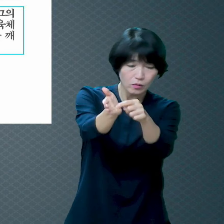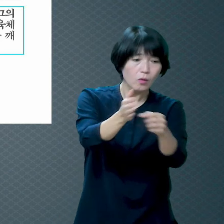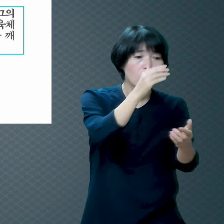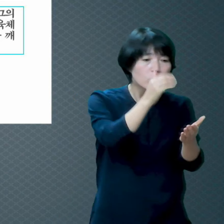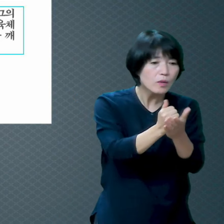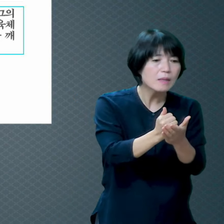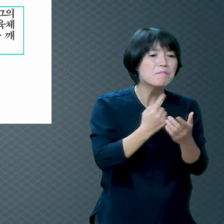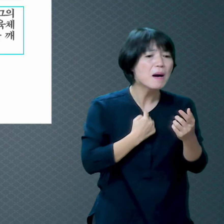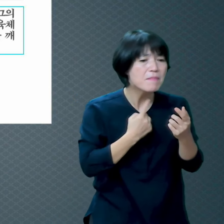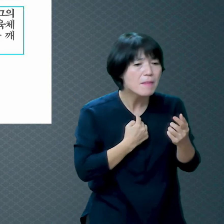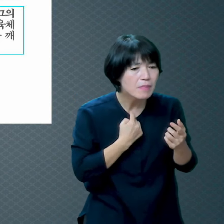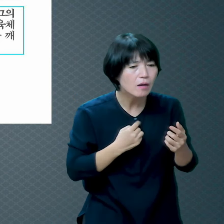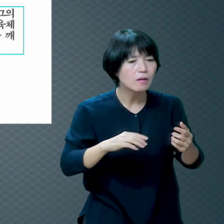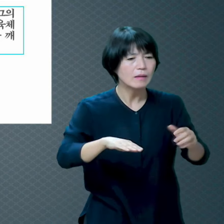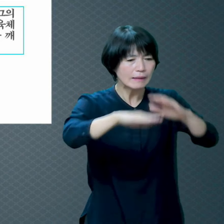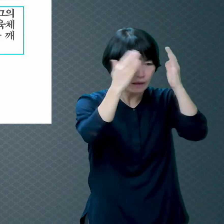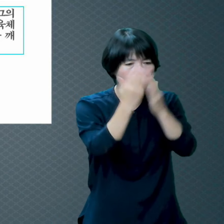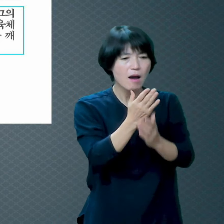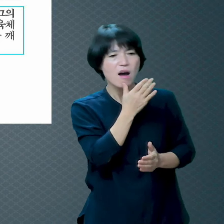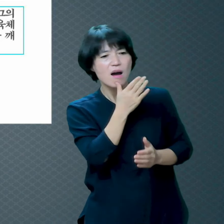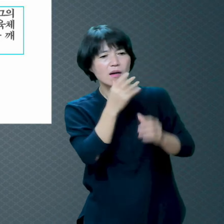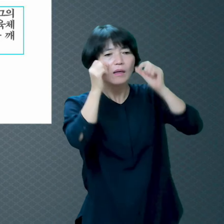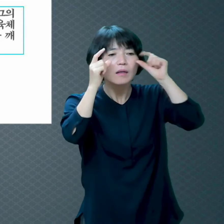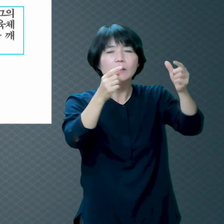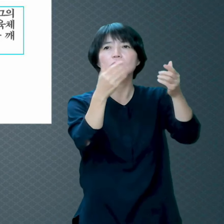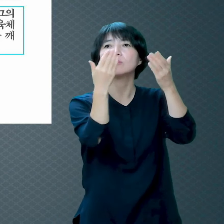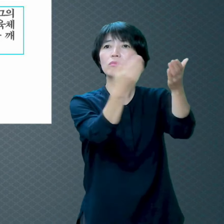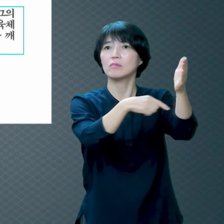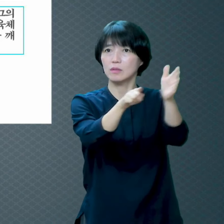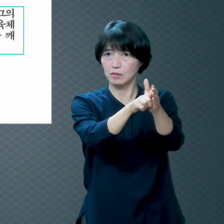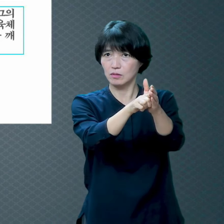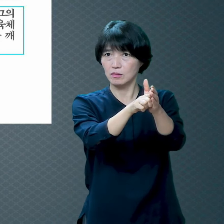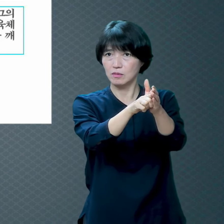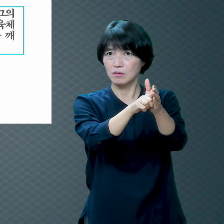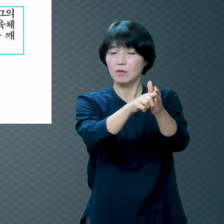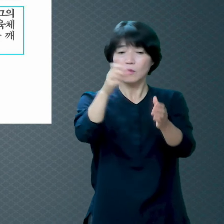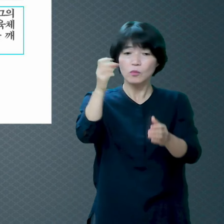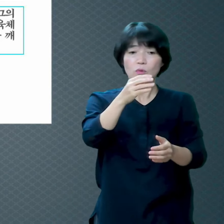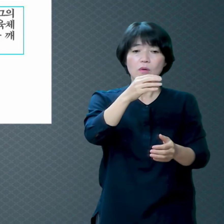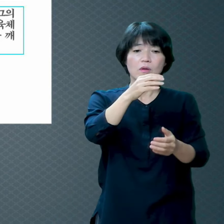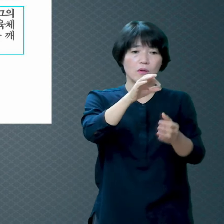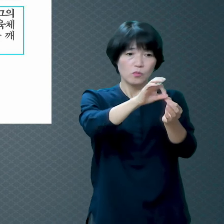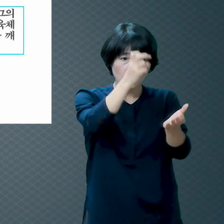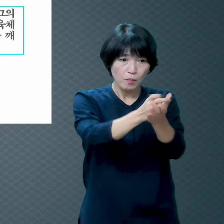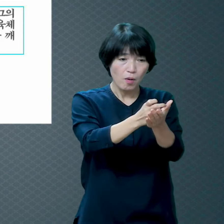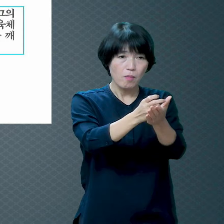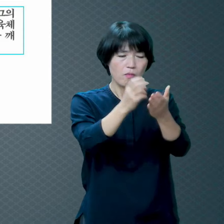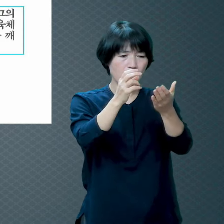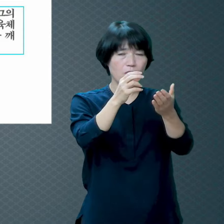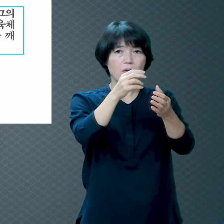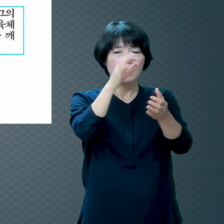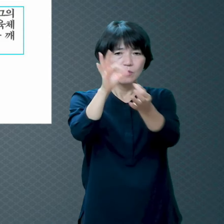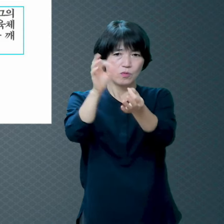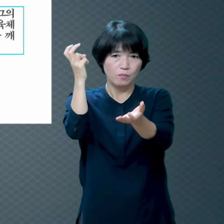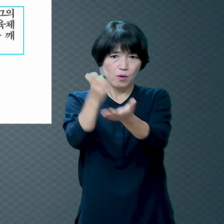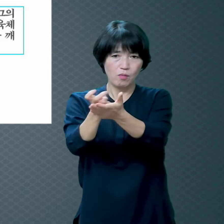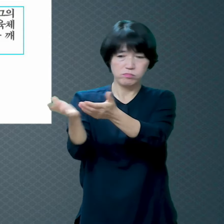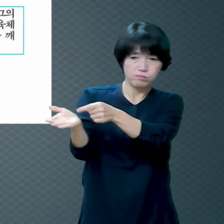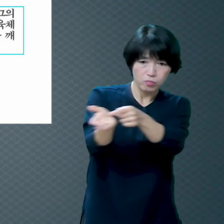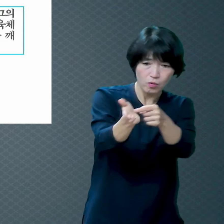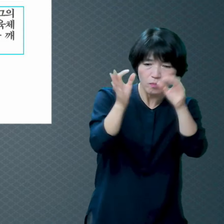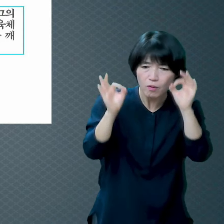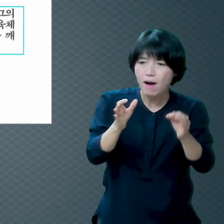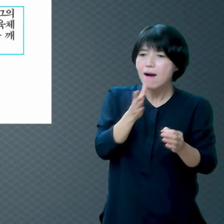나한테 와 내가 고쳐줄게 하나님이 초청하시는 거잖아요 이 음성을 거부하시면 안 됩니다